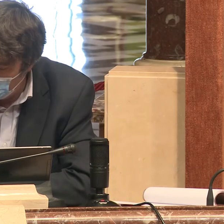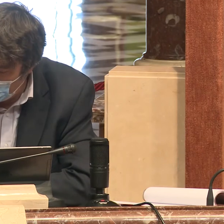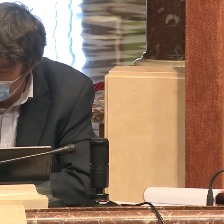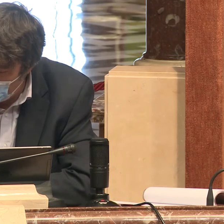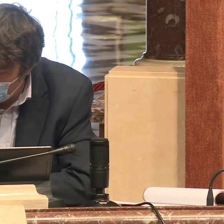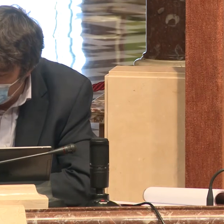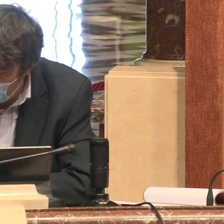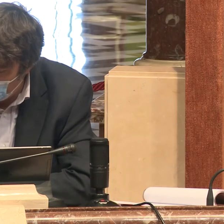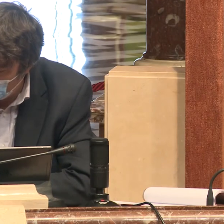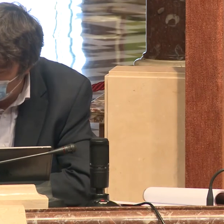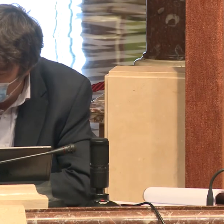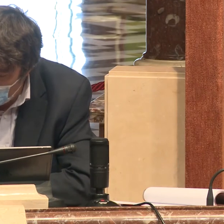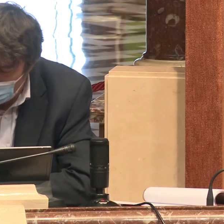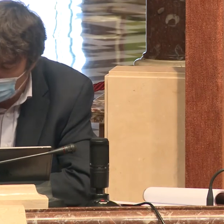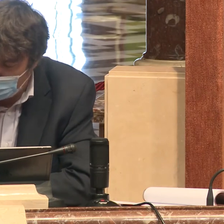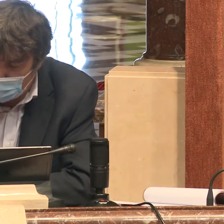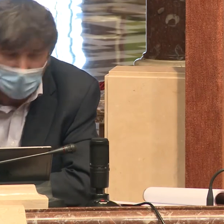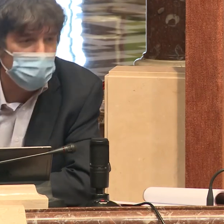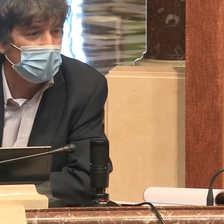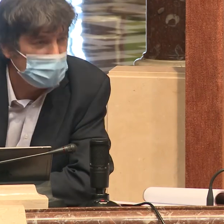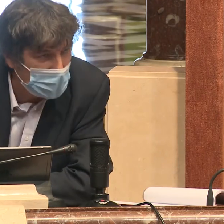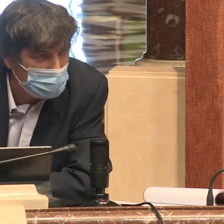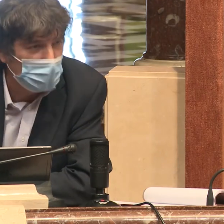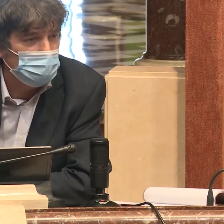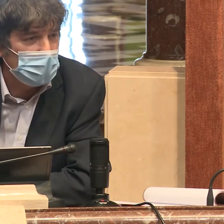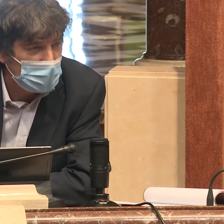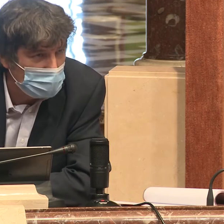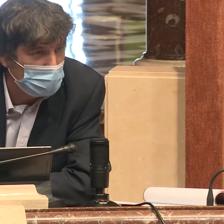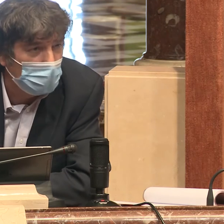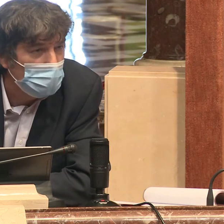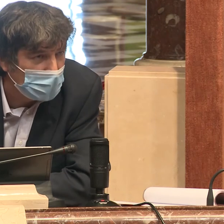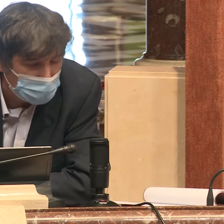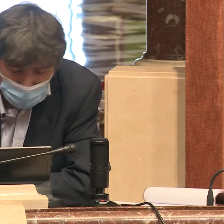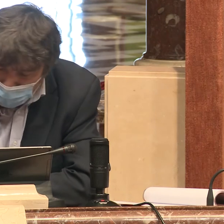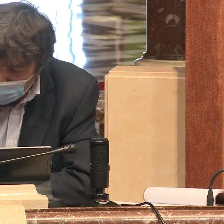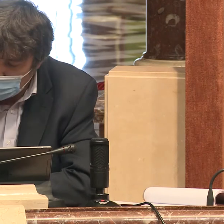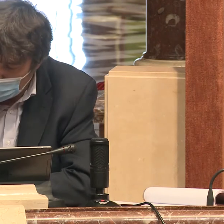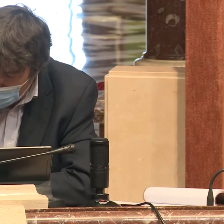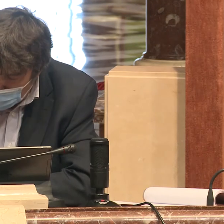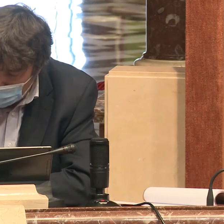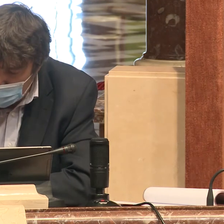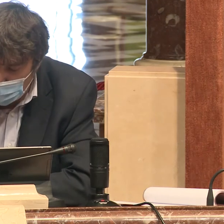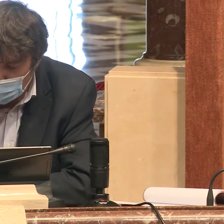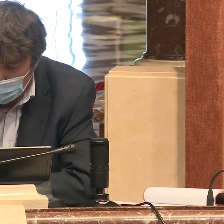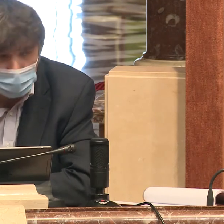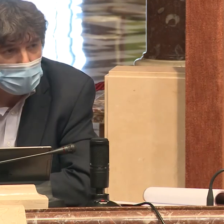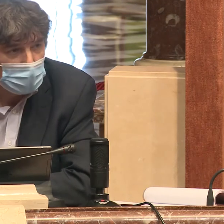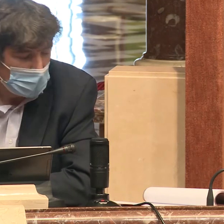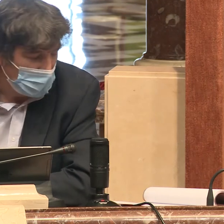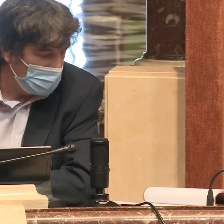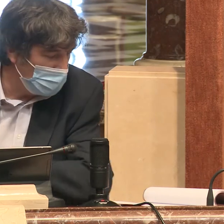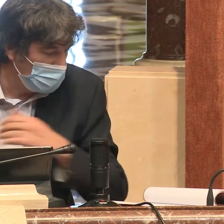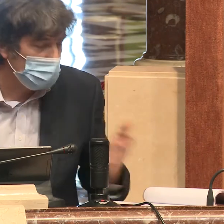entramos en la dinámica Partido Popular, prometer año tras año, año tras año y no cumplir. Bien, dicho esto,